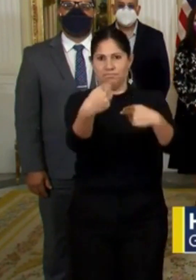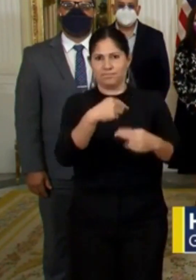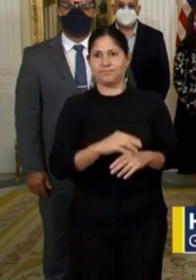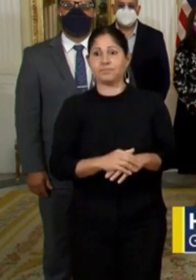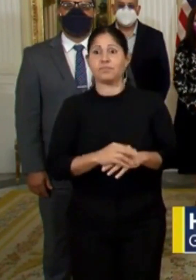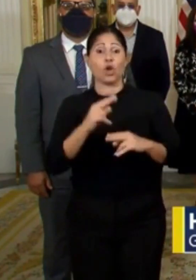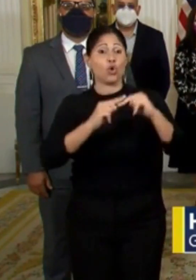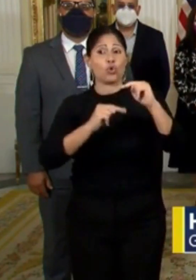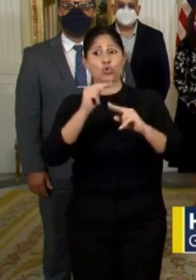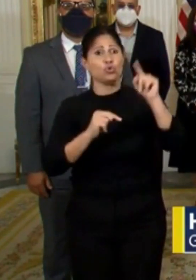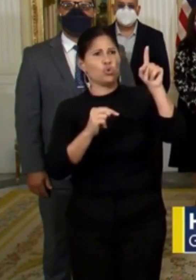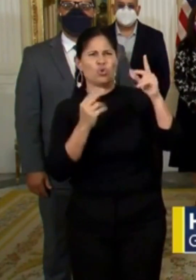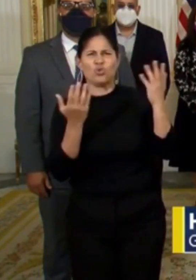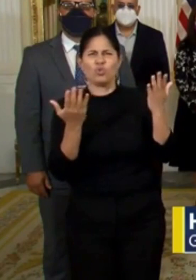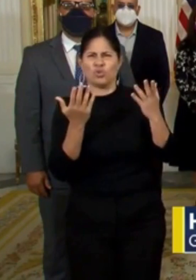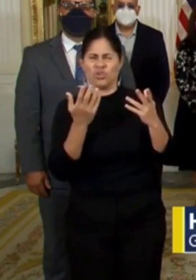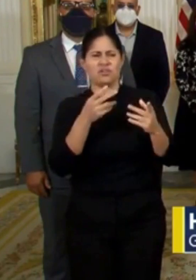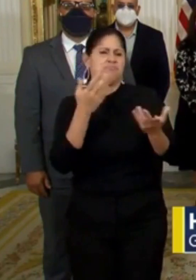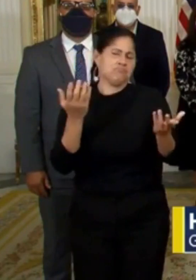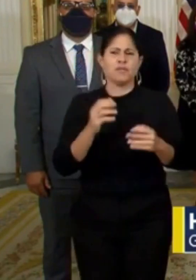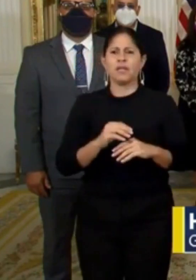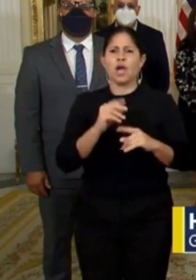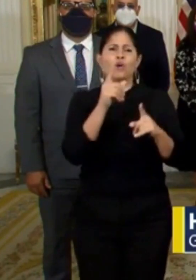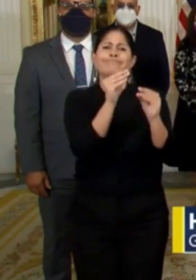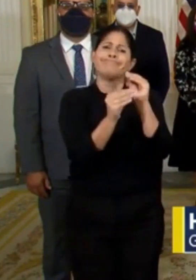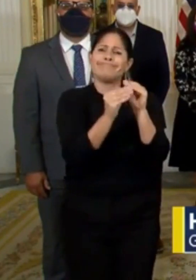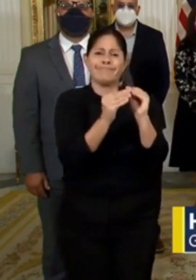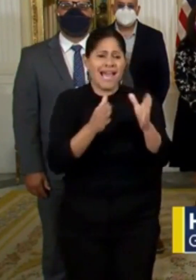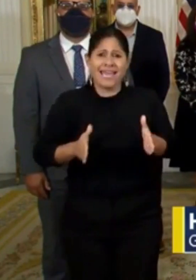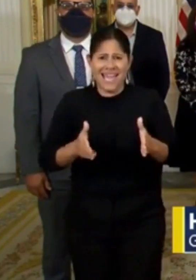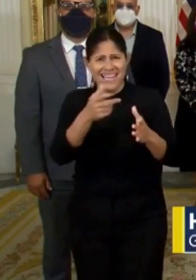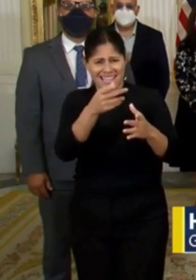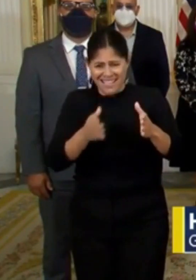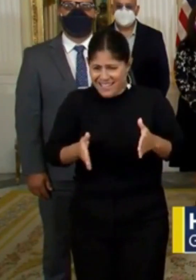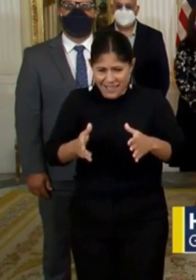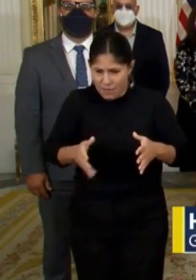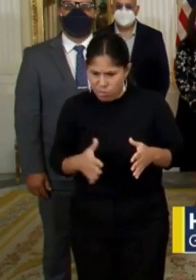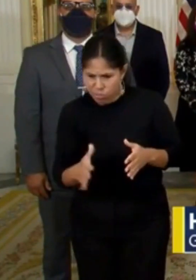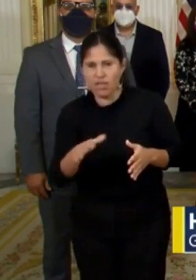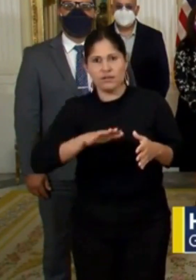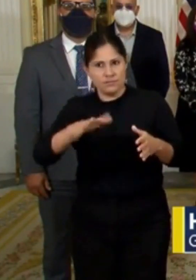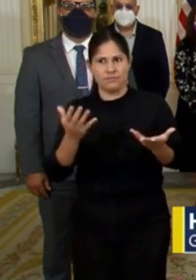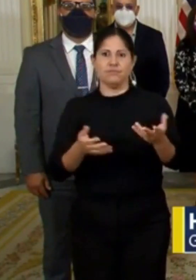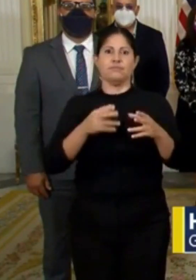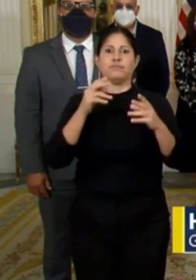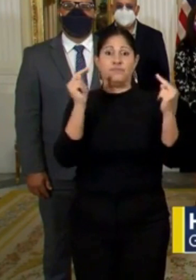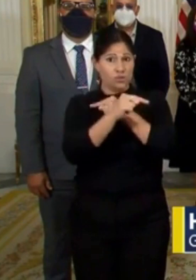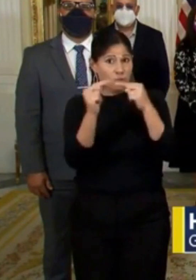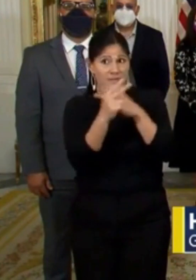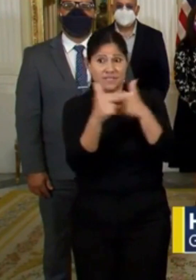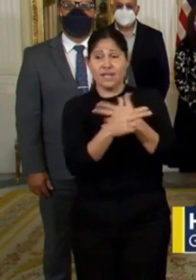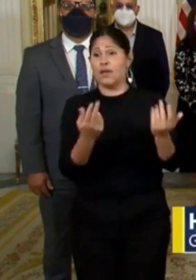referimos a actividades como la reparación y mantenimiento de calles, carreteras, autopistas, hospitales,